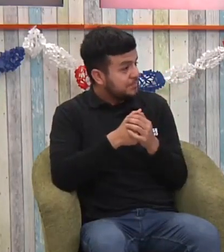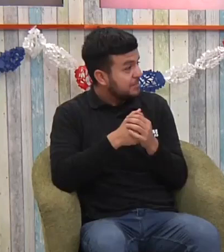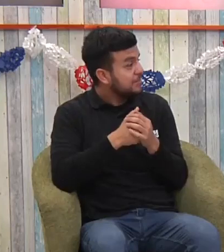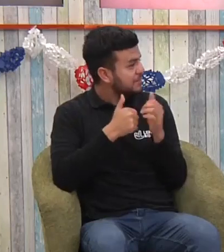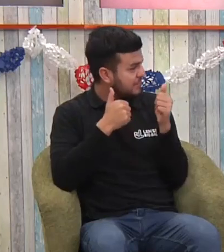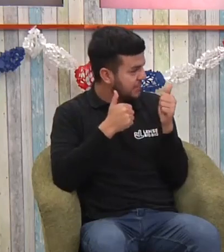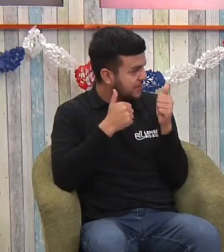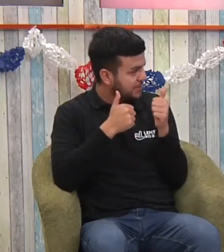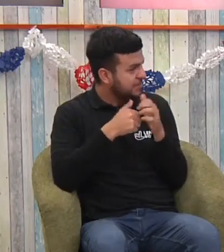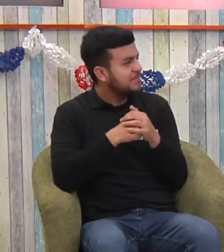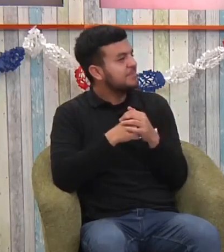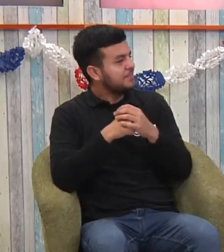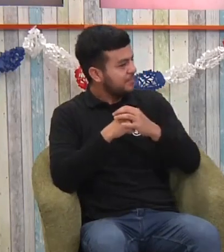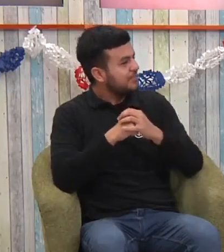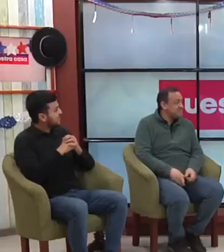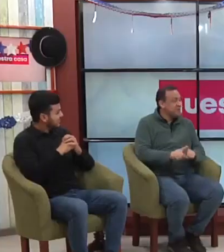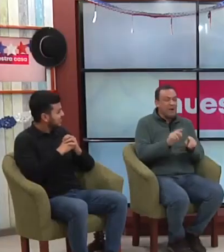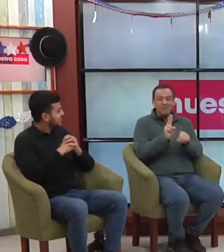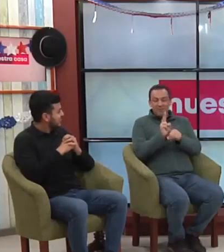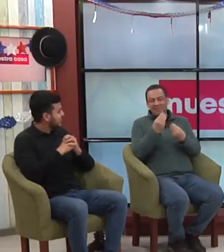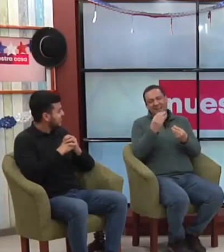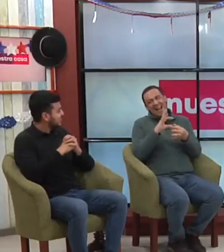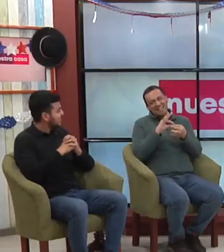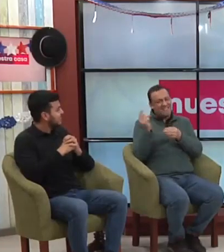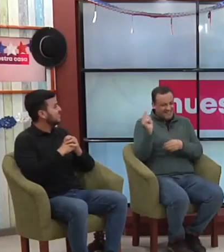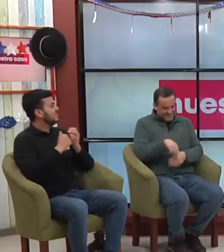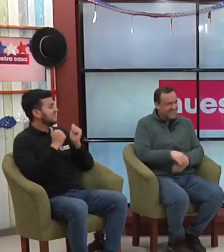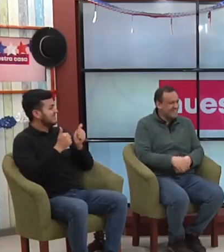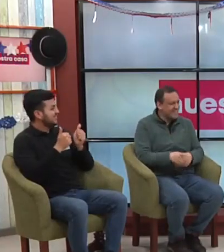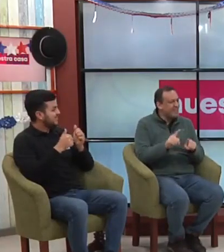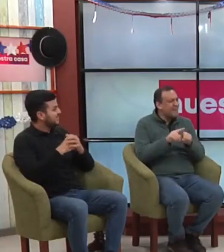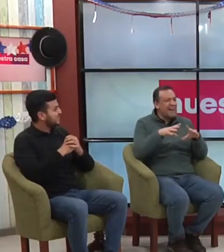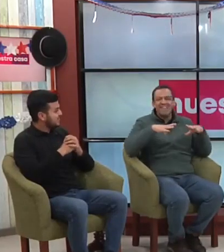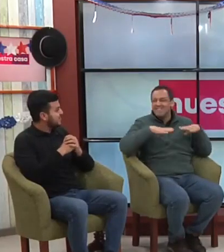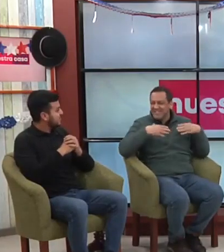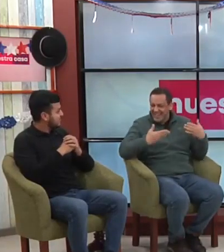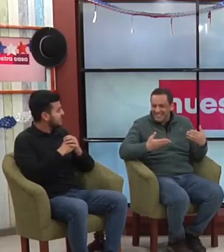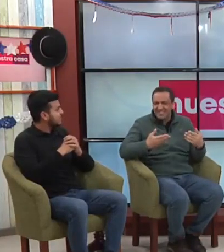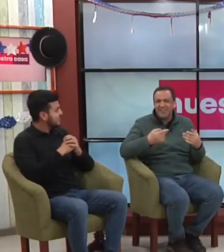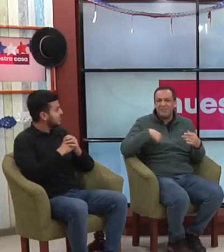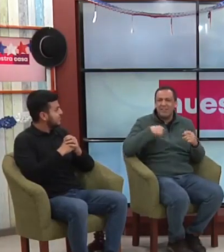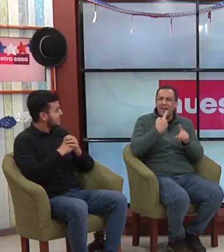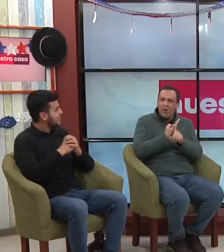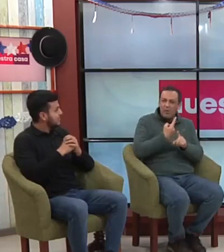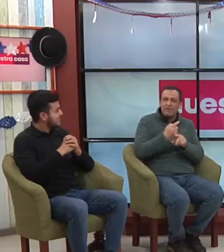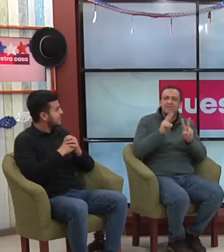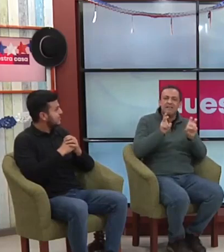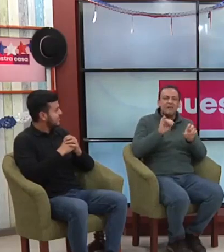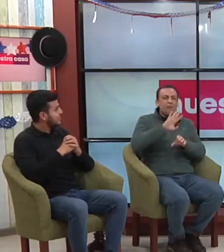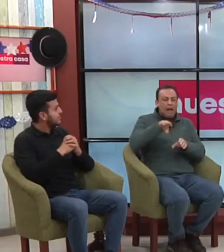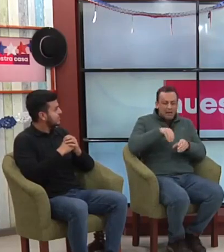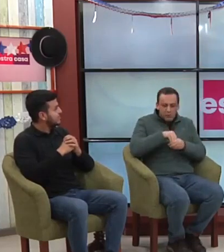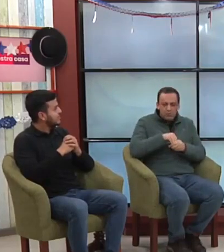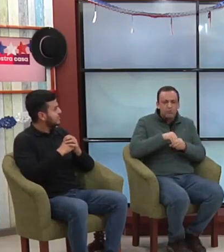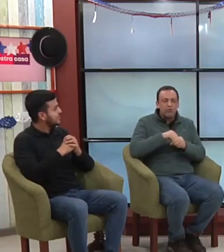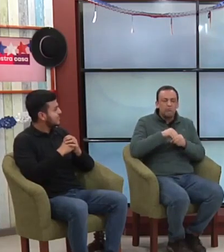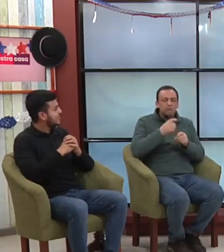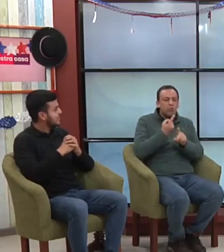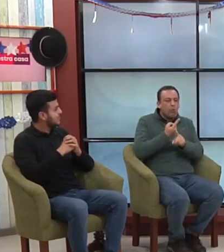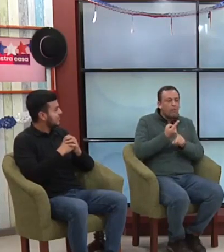estar aquí. Sí, profe, gracias por venir. Felices de poder hablar de inclusión, de hablar sobre estas temáticas. Uno, claro, en televisión